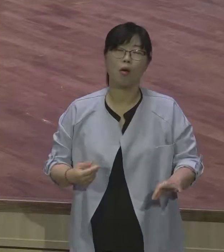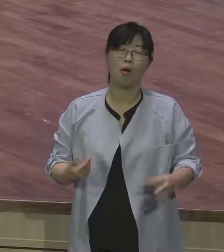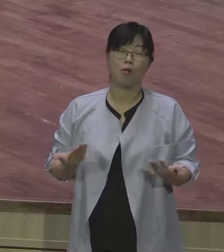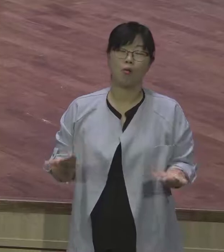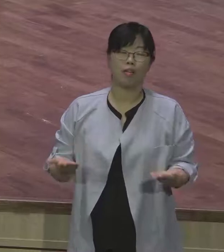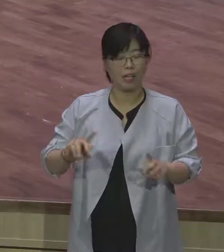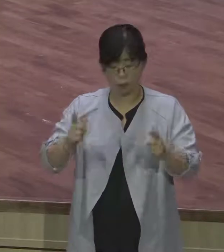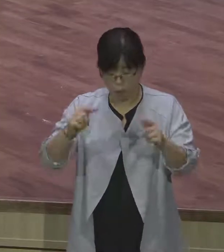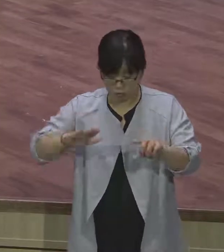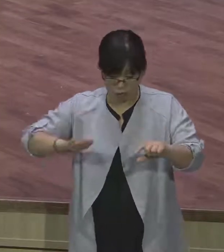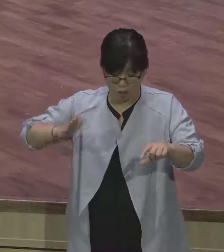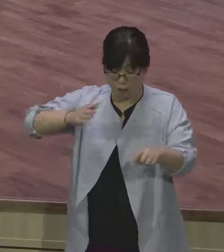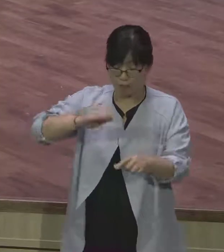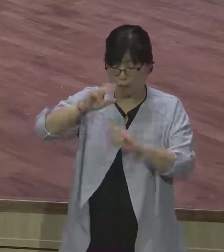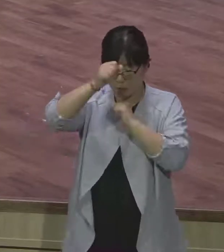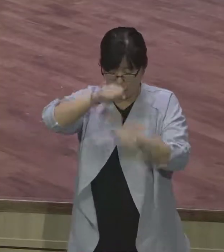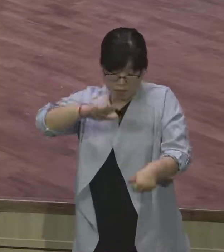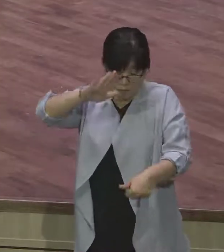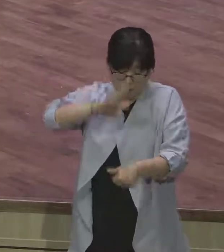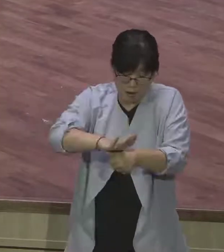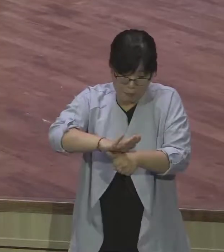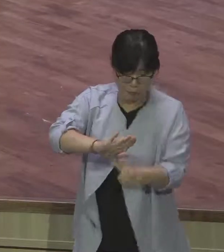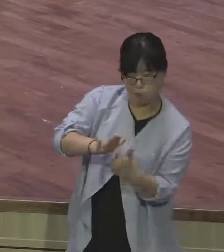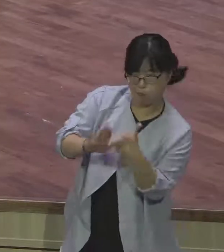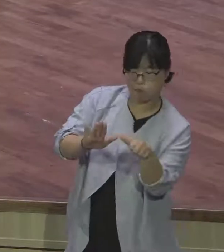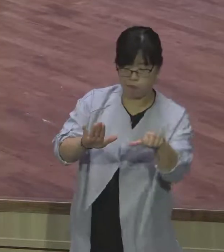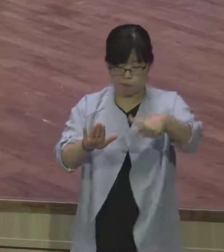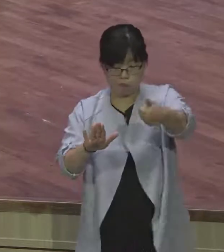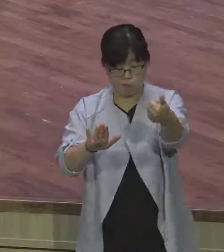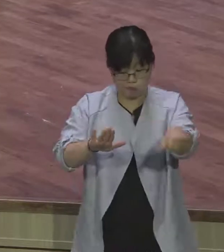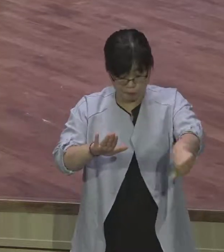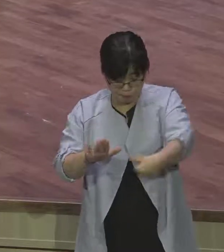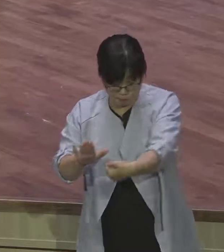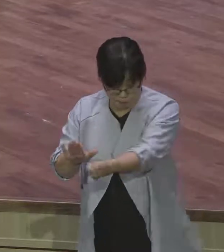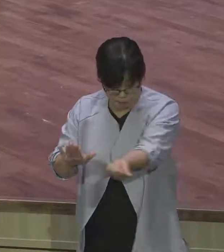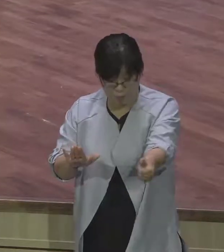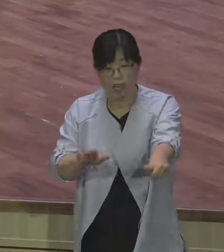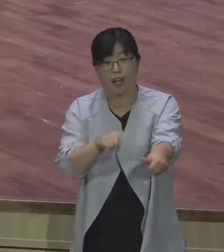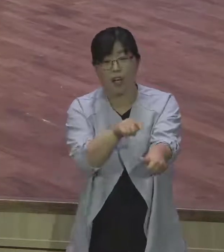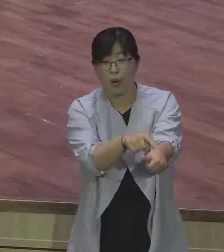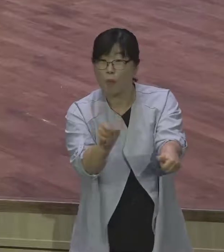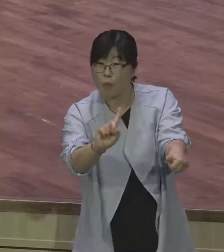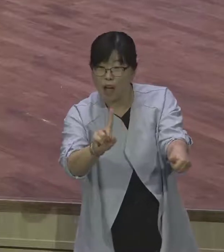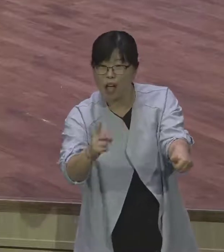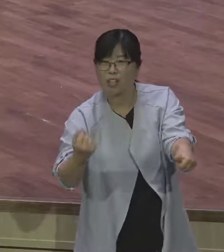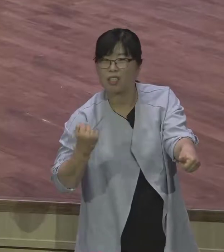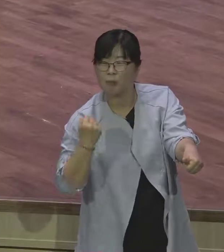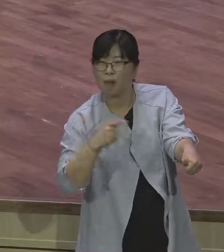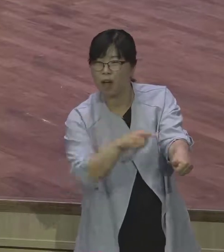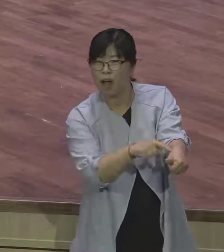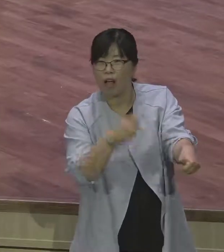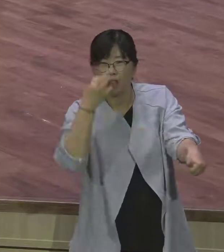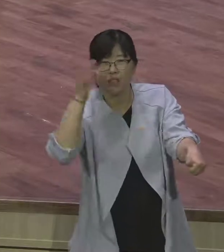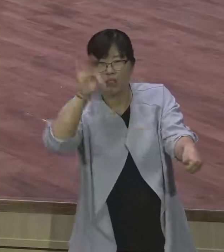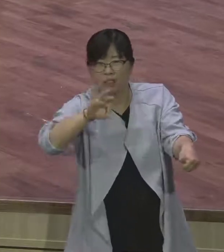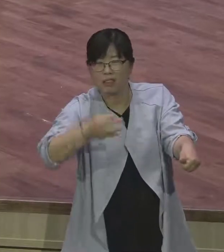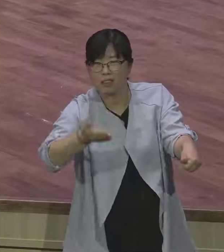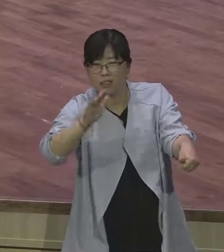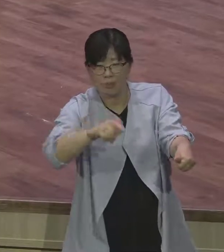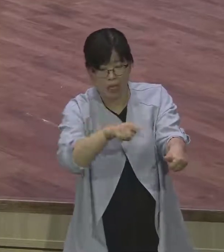영적으로 볼 때 우리의 모습이 이렇게 지렁이같이 연약한 존재라도 아직도 우리 속에 뭐가